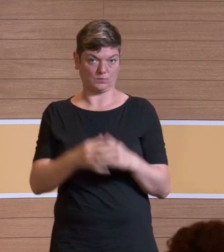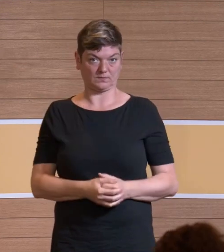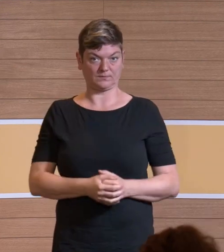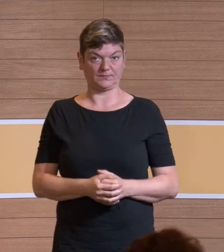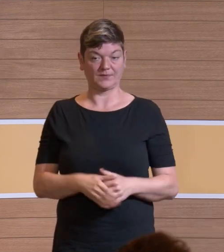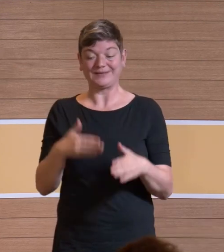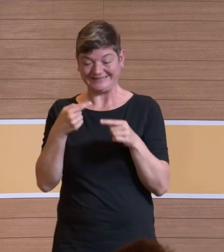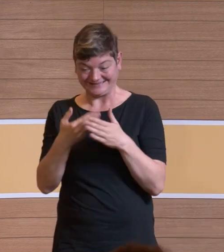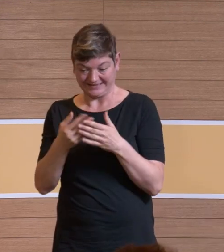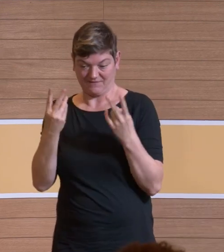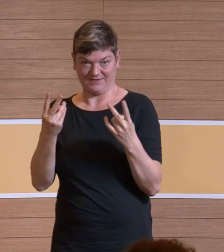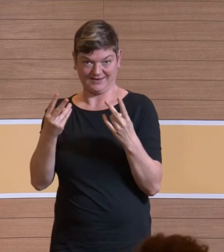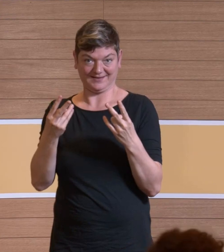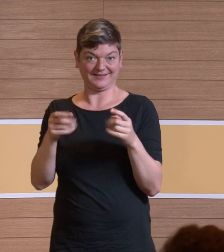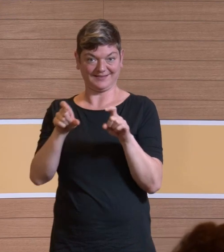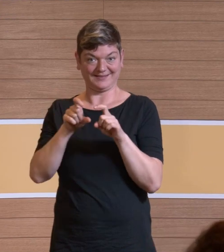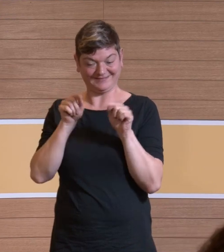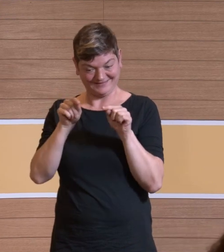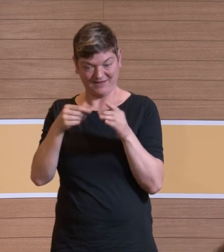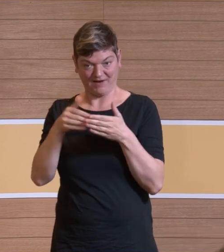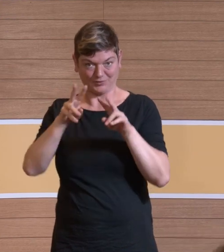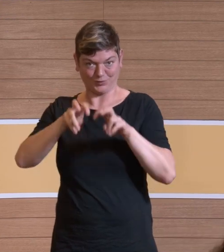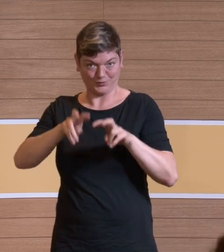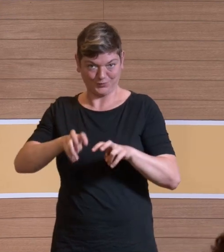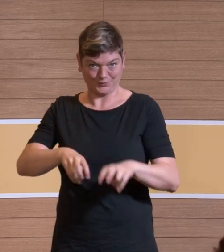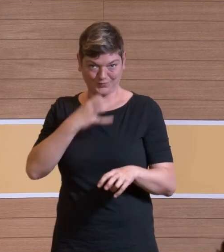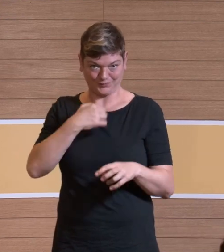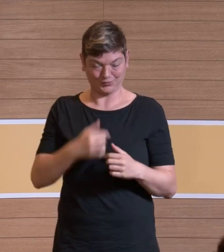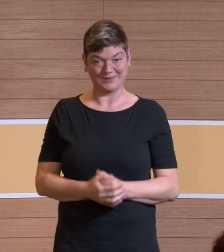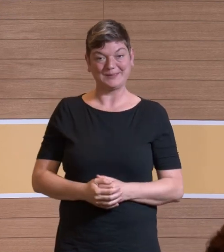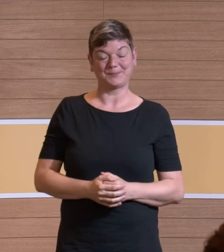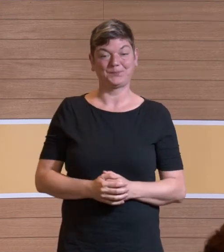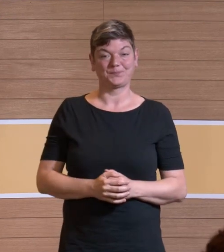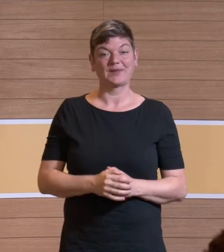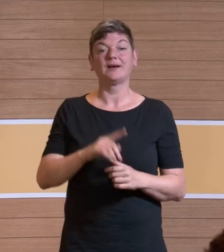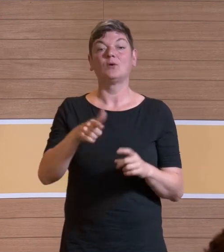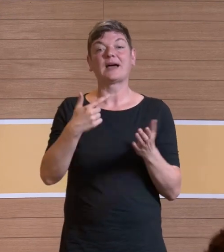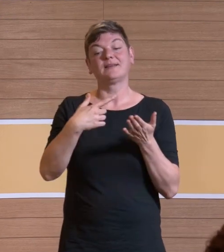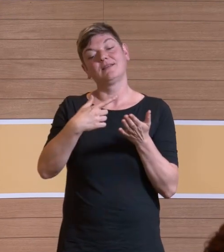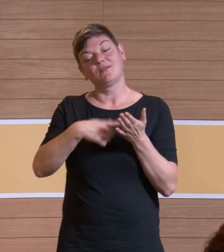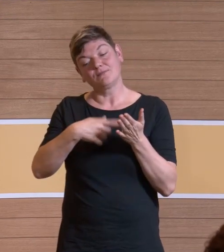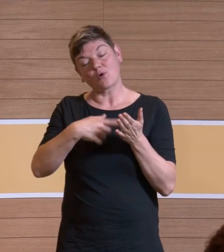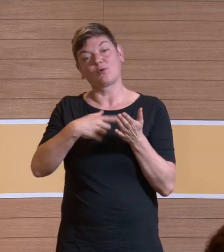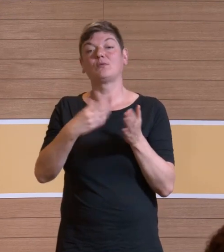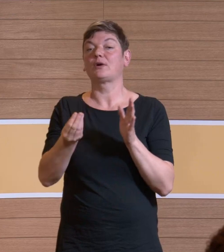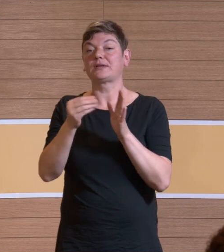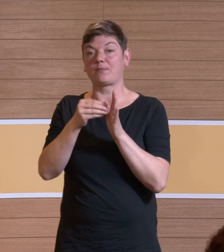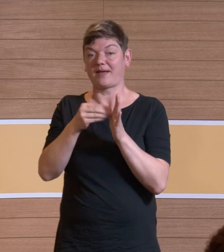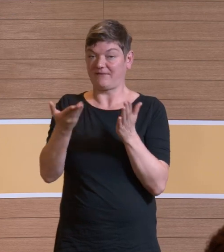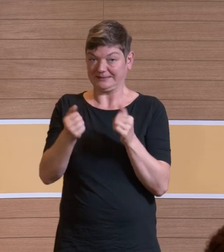ist eigentlich der wesentliche Punkt unserer weiteren Untersuchungen gewesen. Dann wird noch gefordert in der TGRS 525,